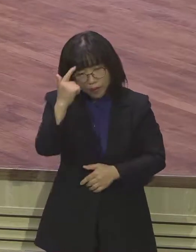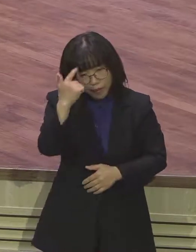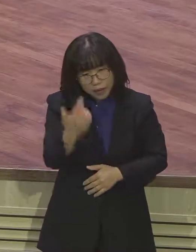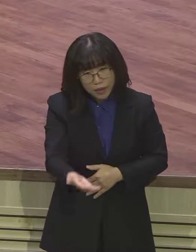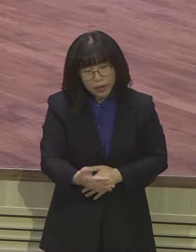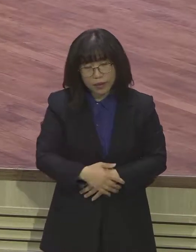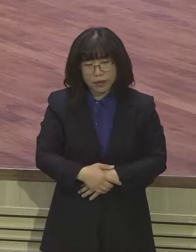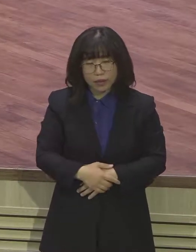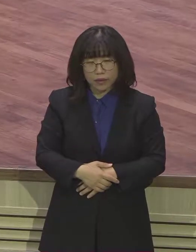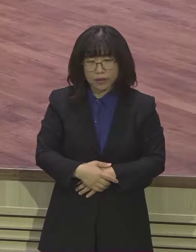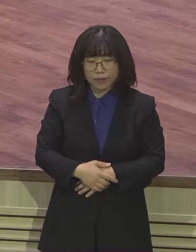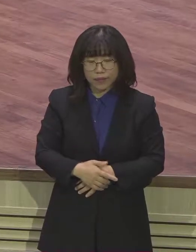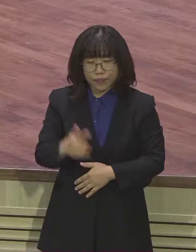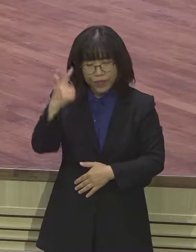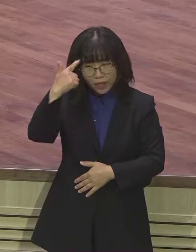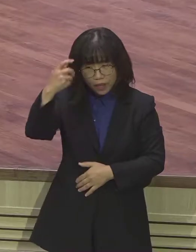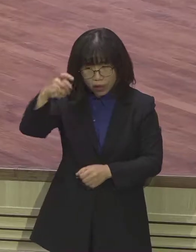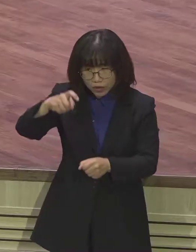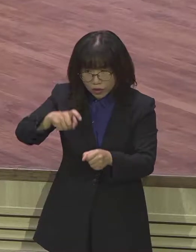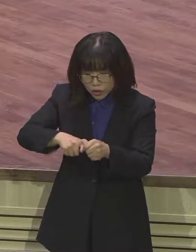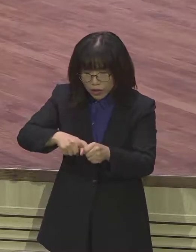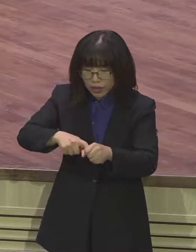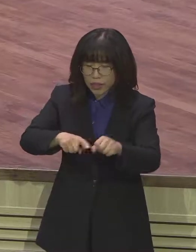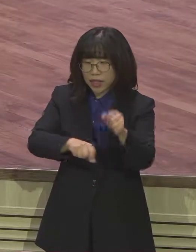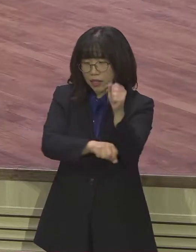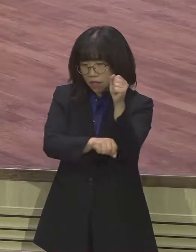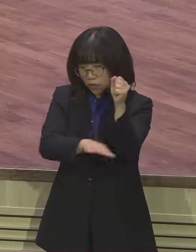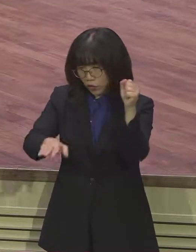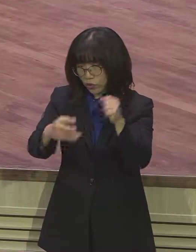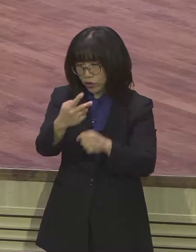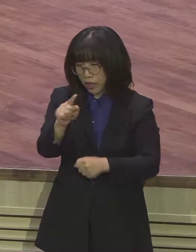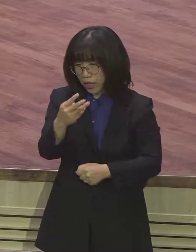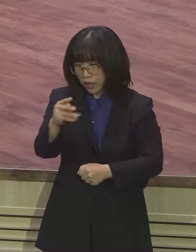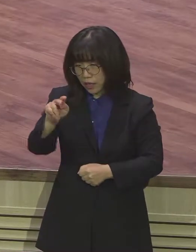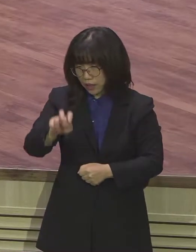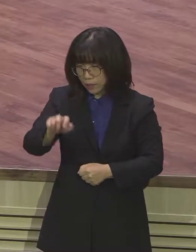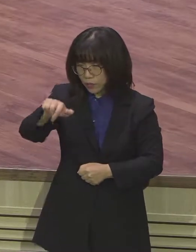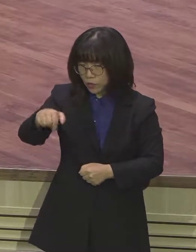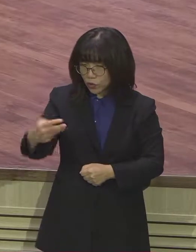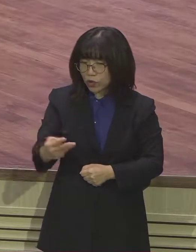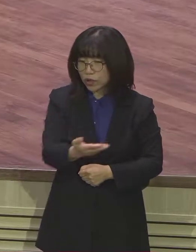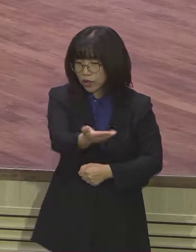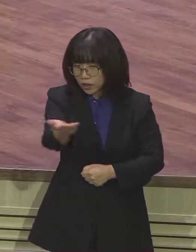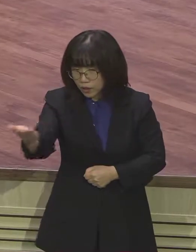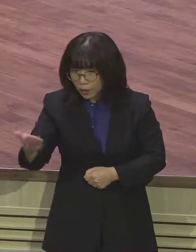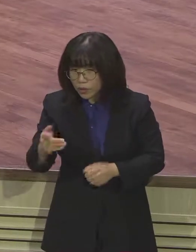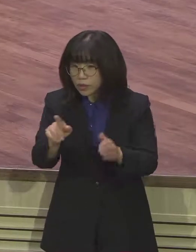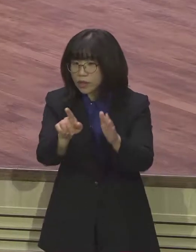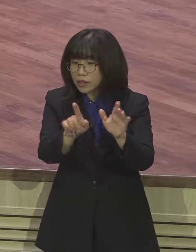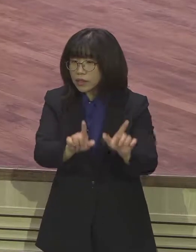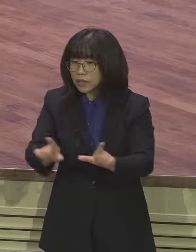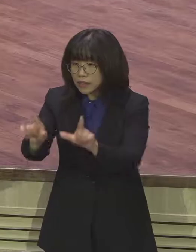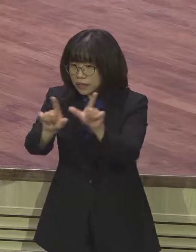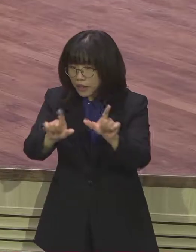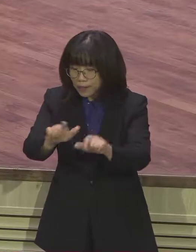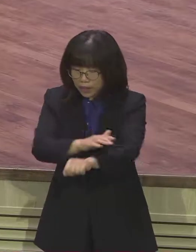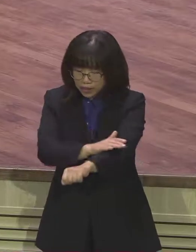영적인 다림줄인 하나님의 말씀이 여러분 생활에 또 여러분 삶에 여러분 신앙에 촉도가 되어지시기를 바랍니다.